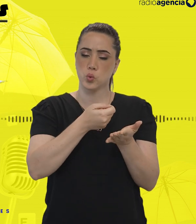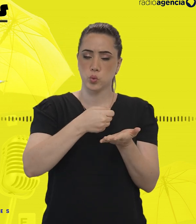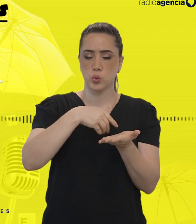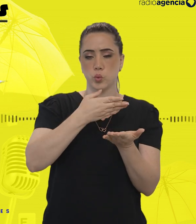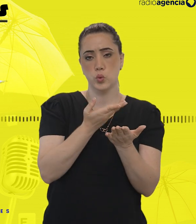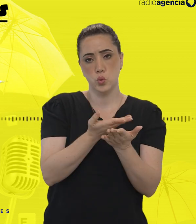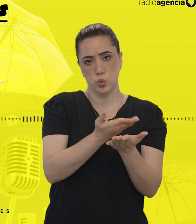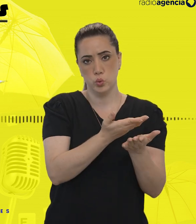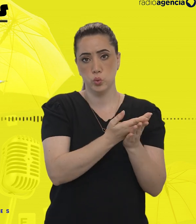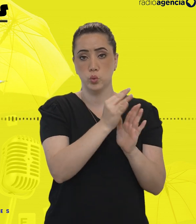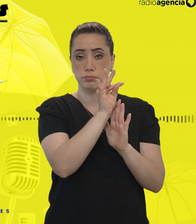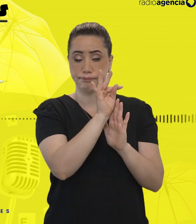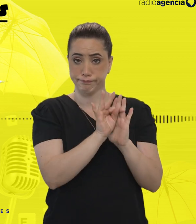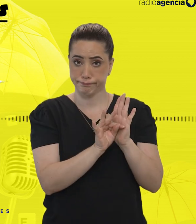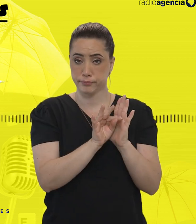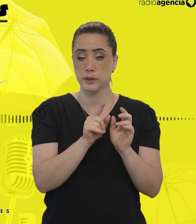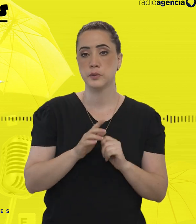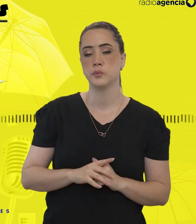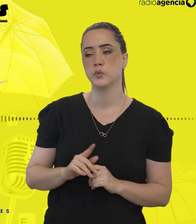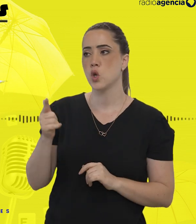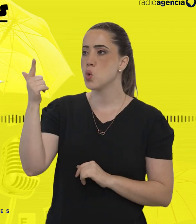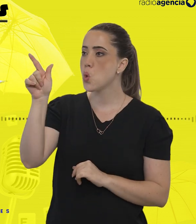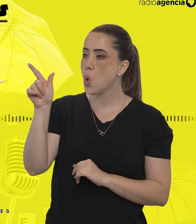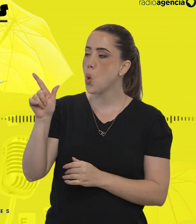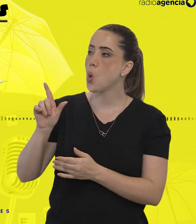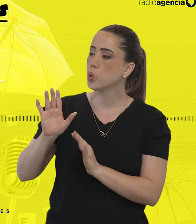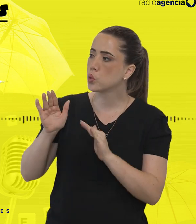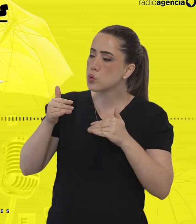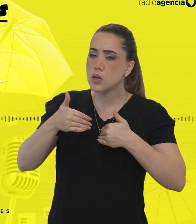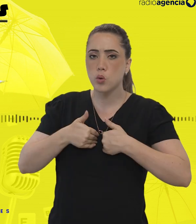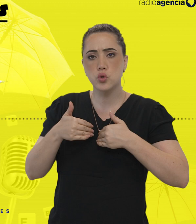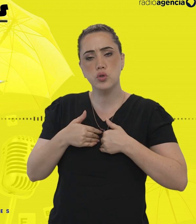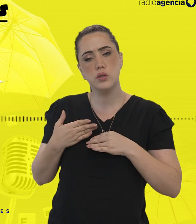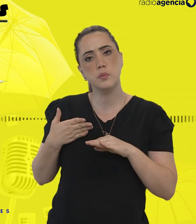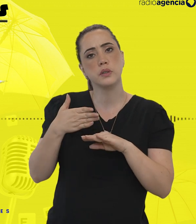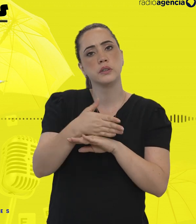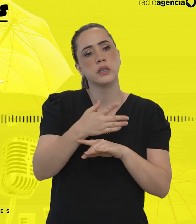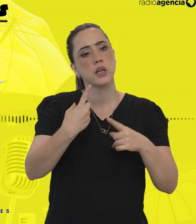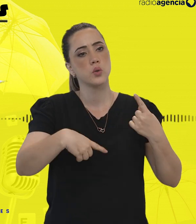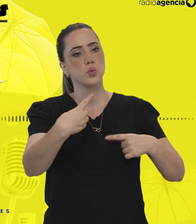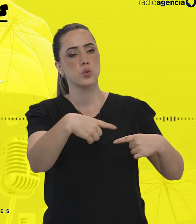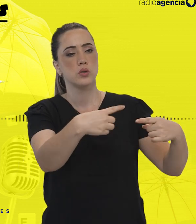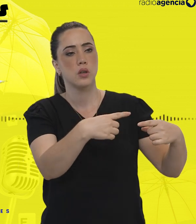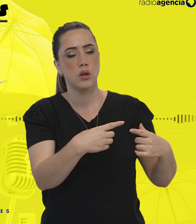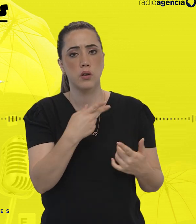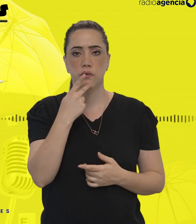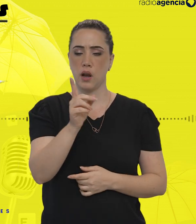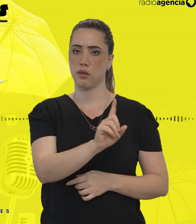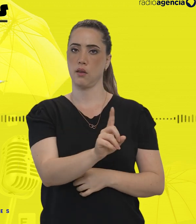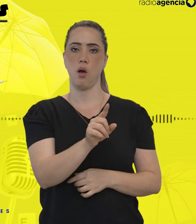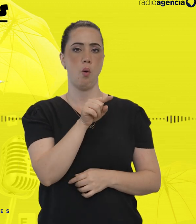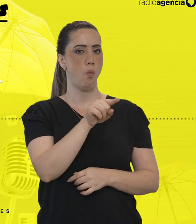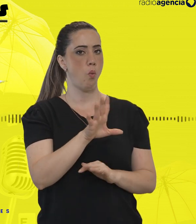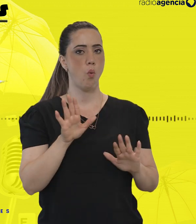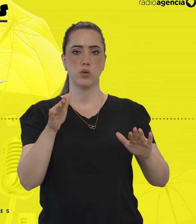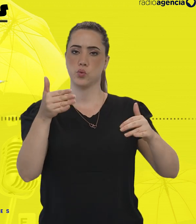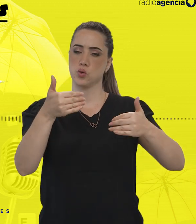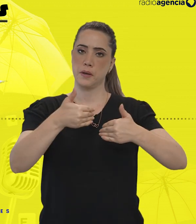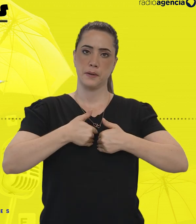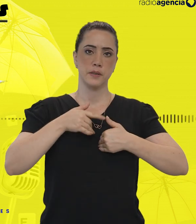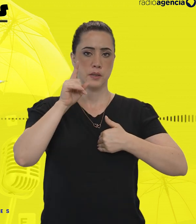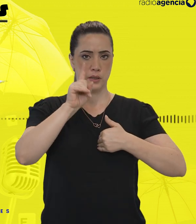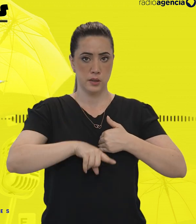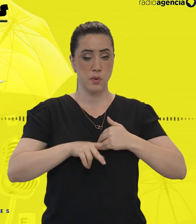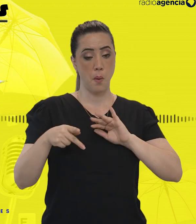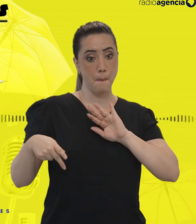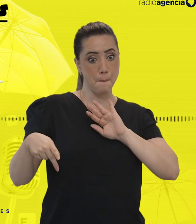comunidade autista. E esses outros autistas chegaram dentro do debate e falaram, não, o autismo é uma